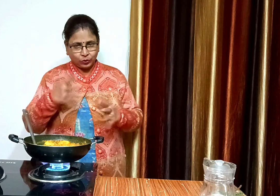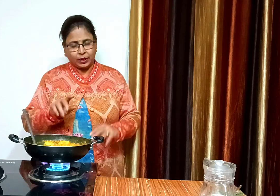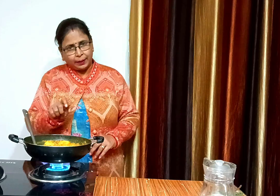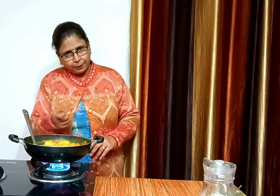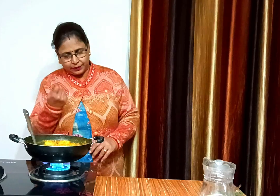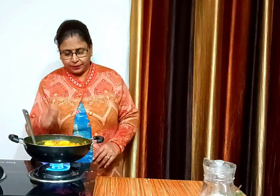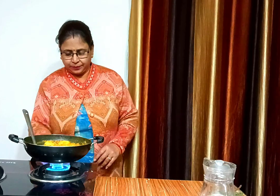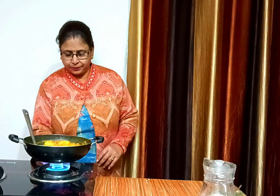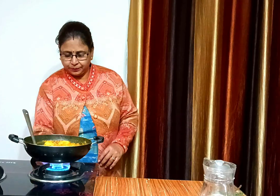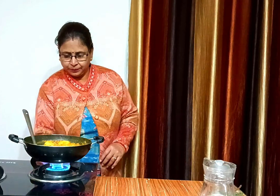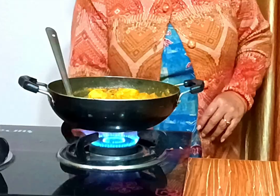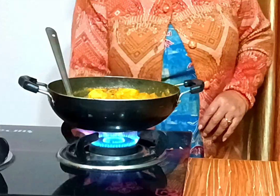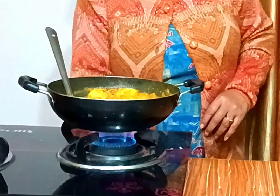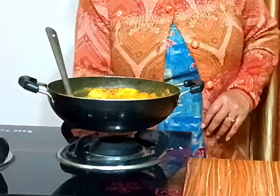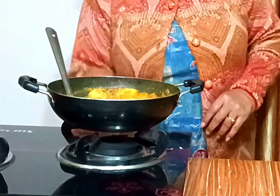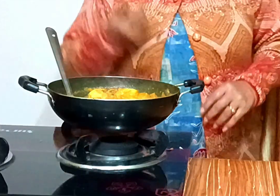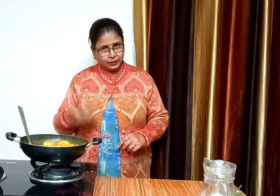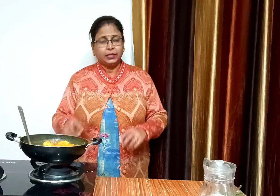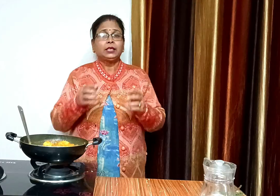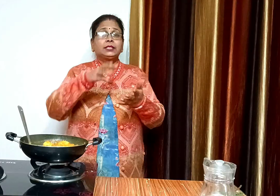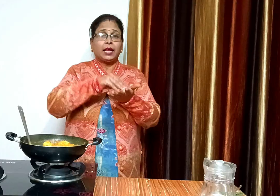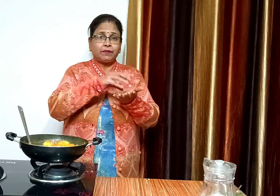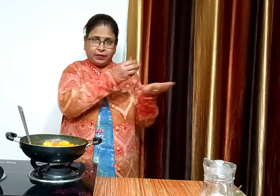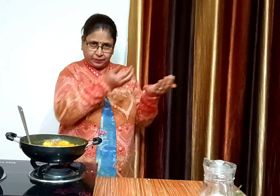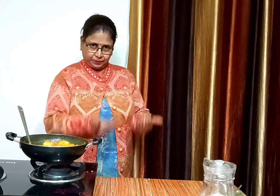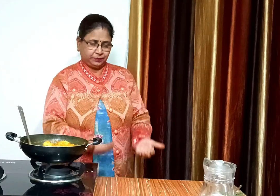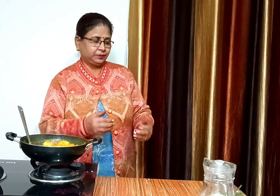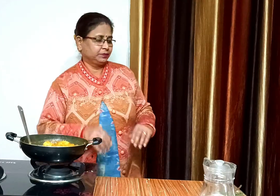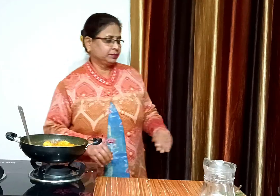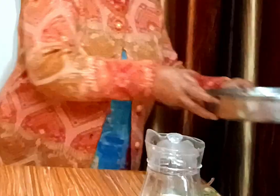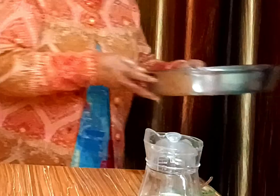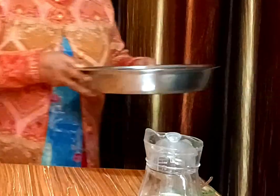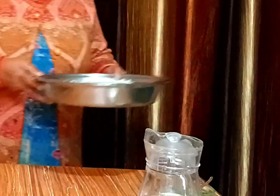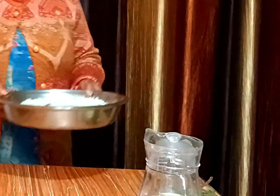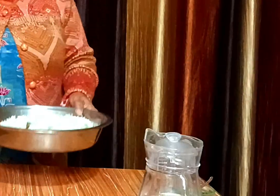इसमें उबाल आ गया है अब गैस बंद कर देंगे अब जो चावल उबाल लेते हैं उन्हें भी ले लेंगे